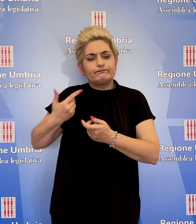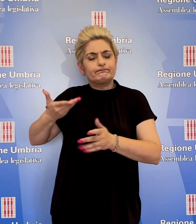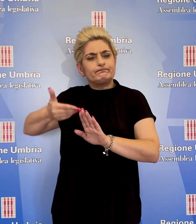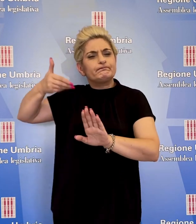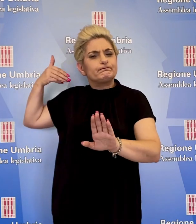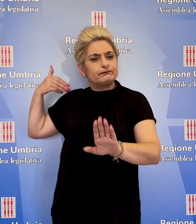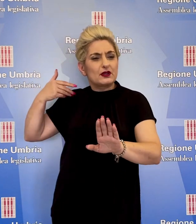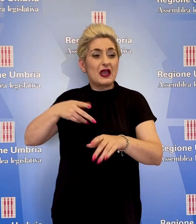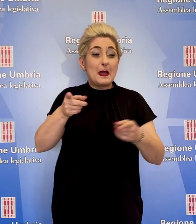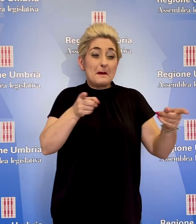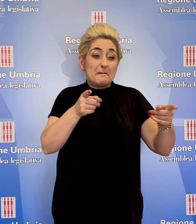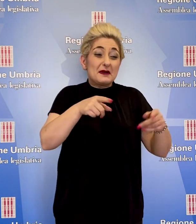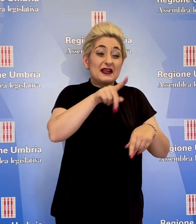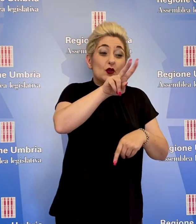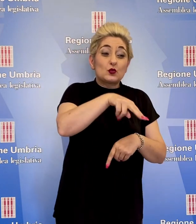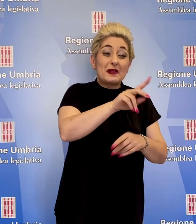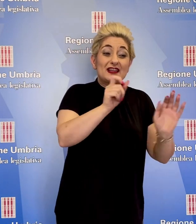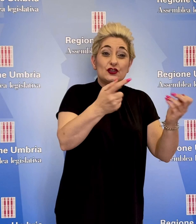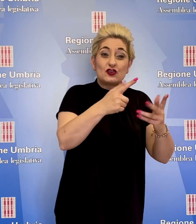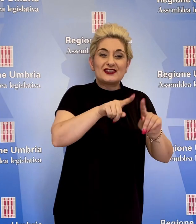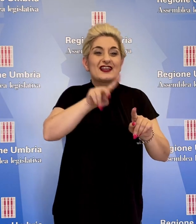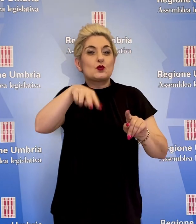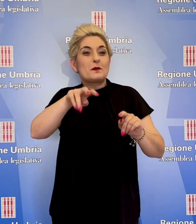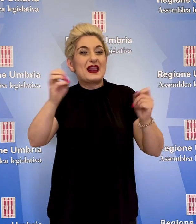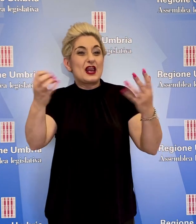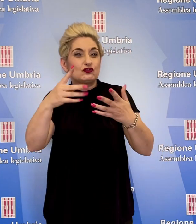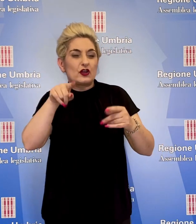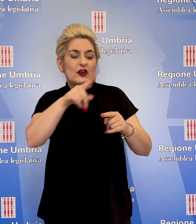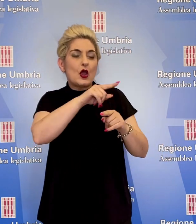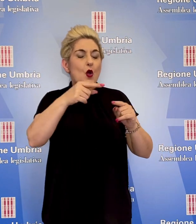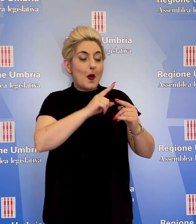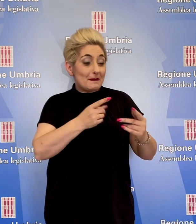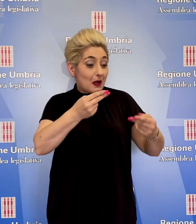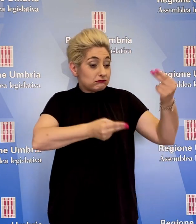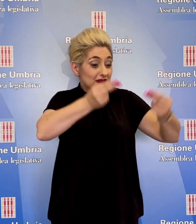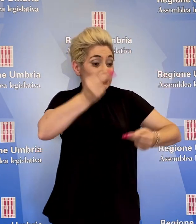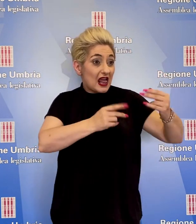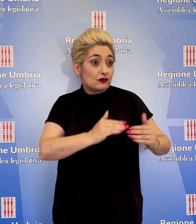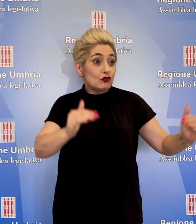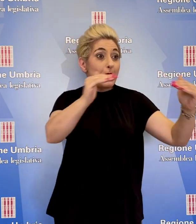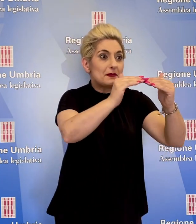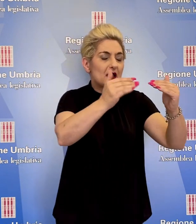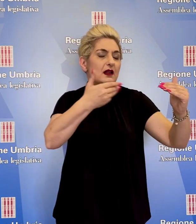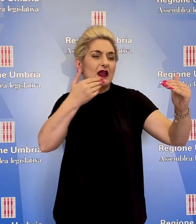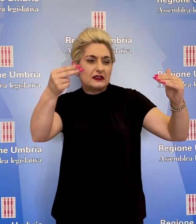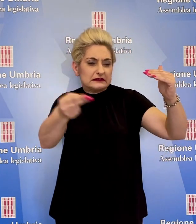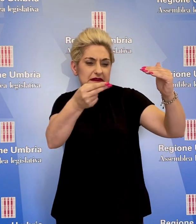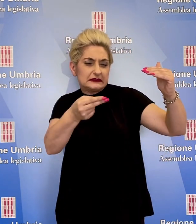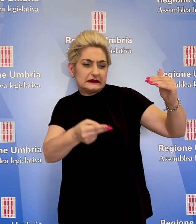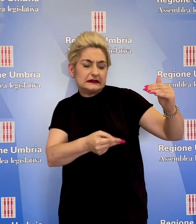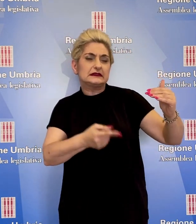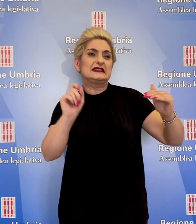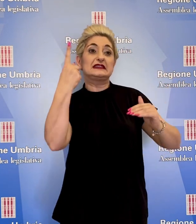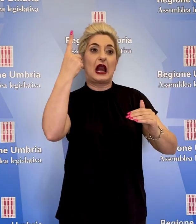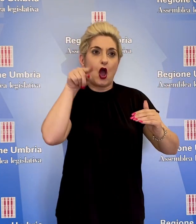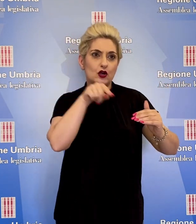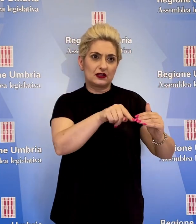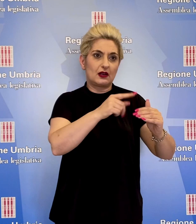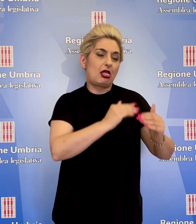è stato garantito il pareggio solo grazie a poste straordinarie. Il mancato uso di parte delle risorse nazionali è